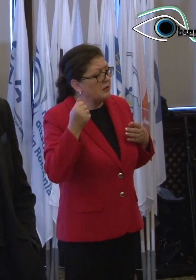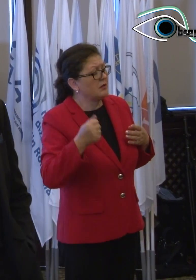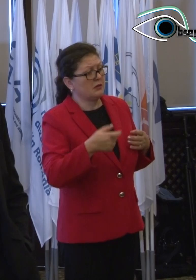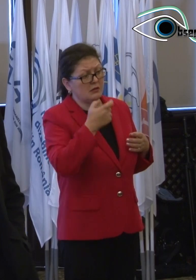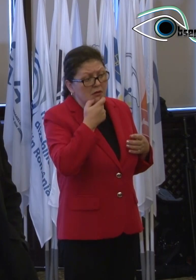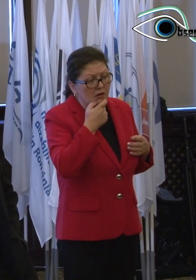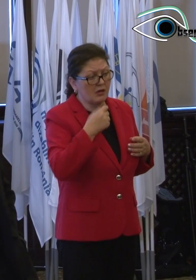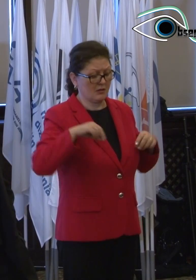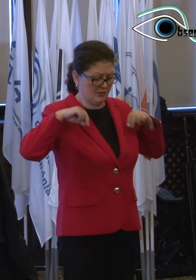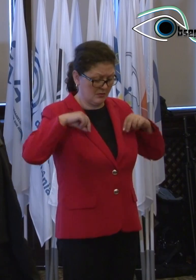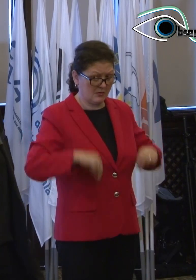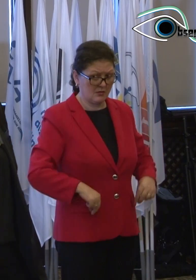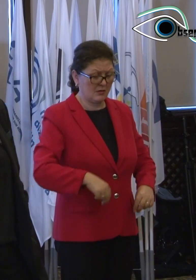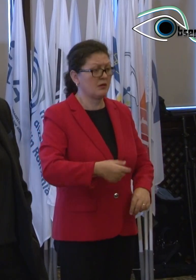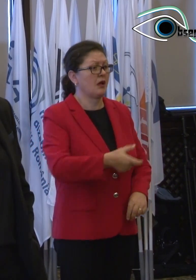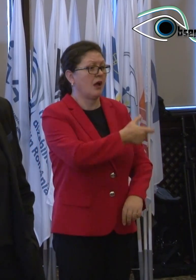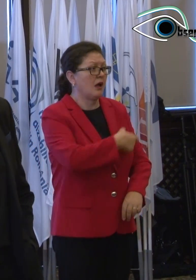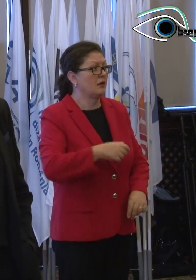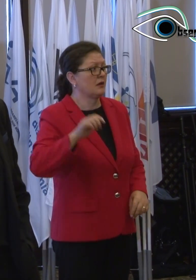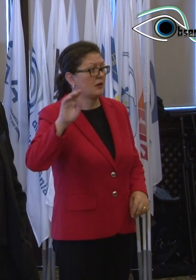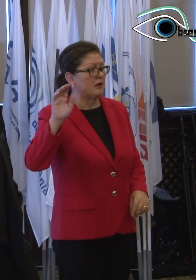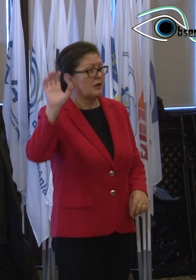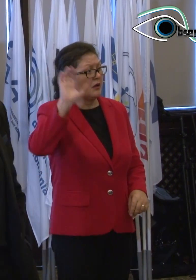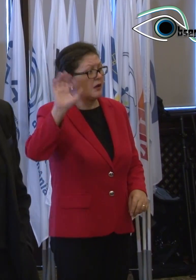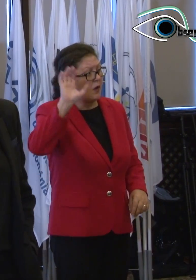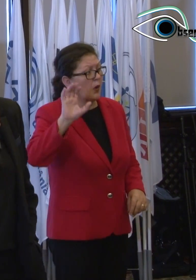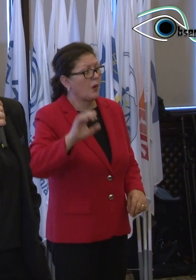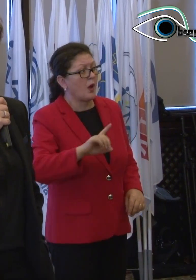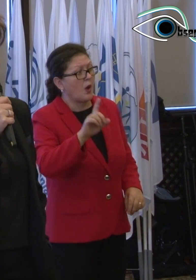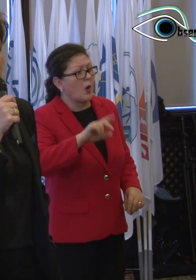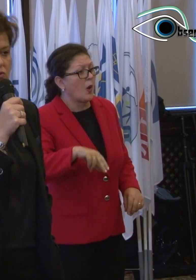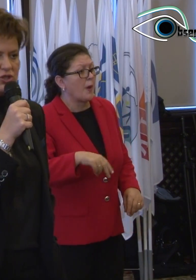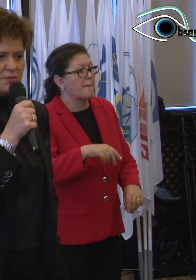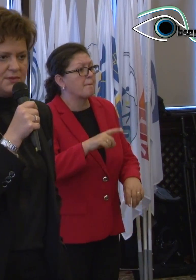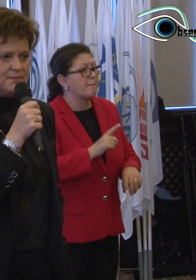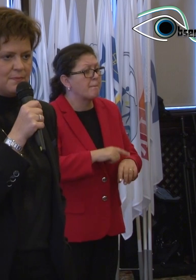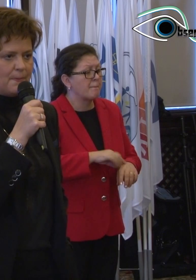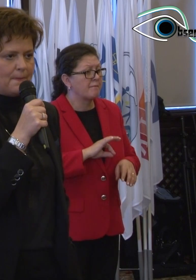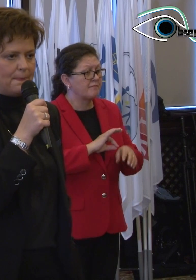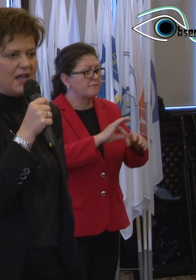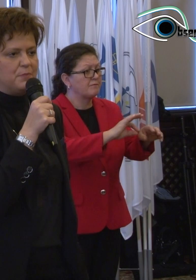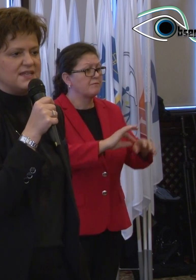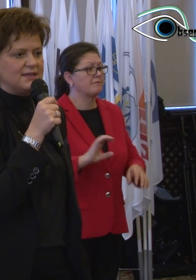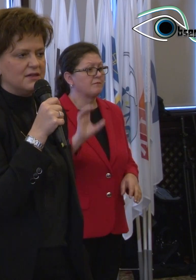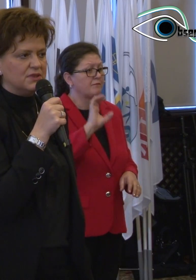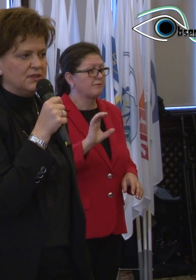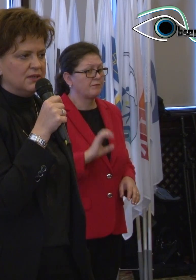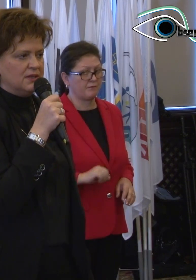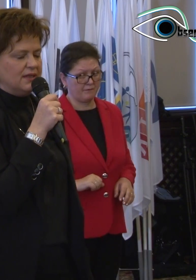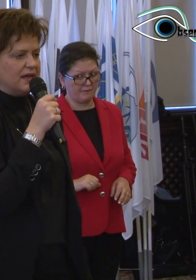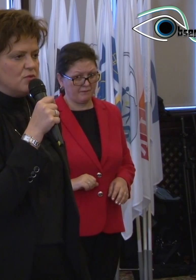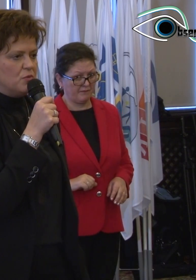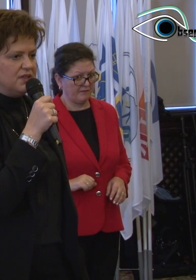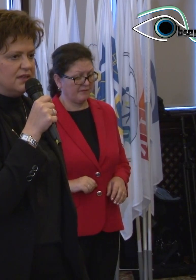Nu e un moment în care mă-am crede decidem pentru Europa. Conducem. Dar prezidăm.